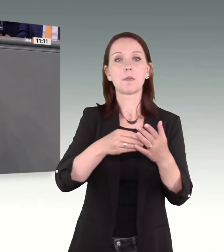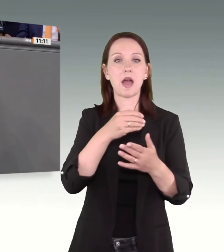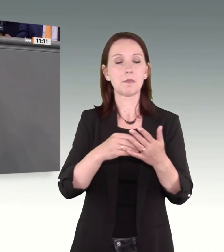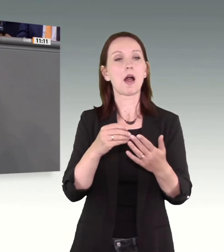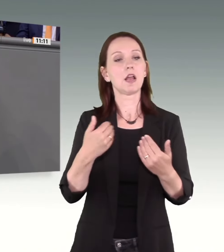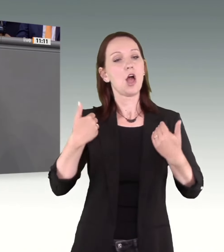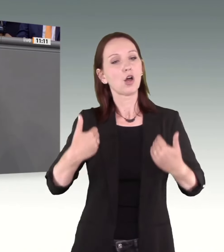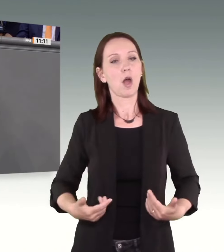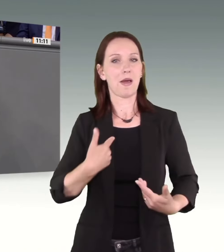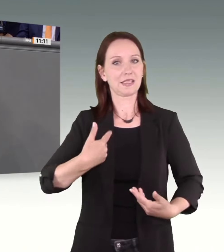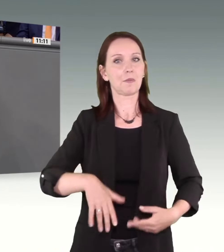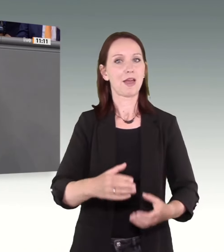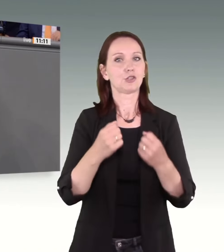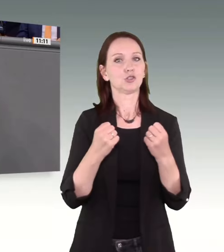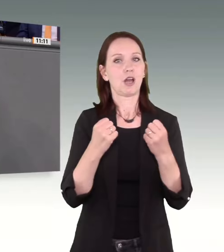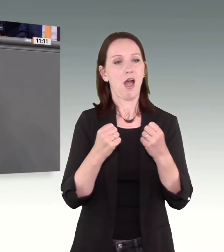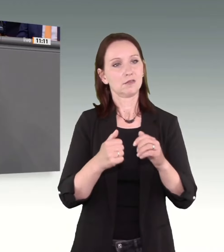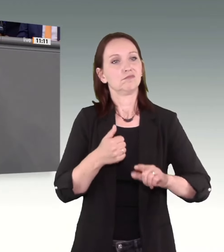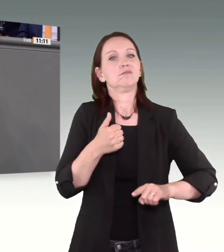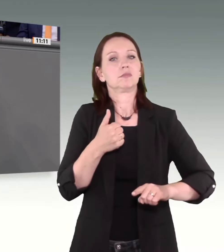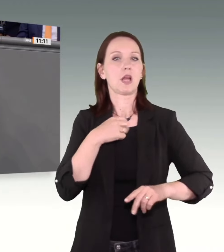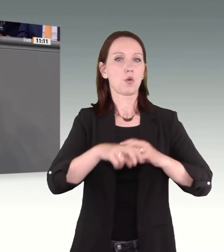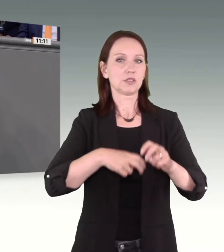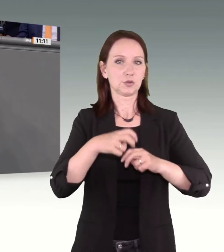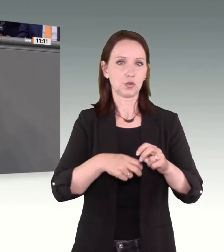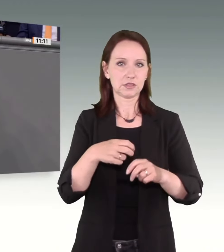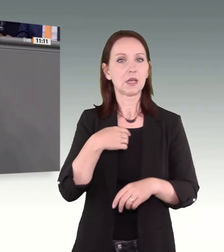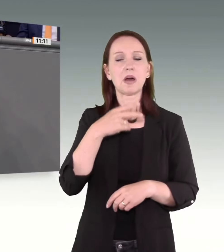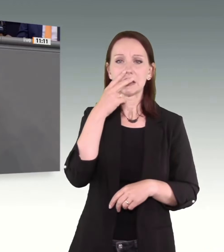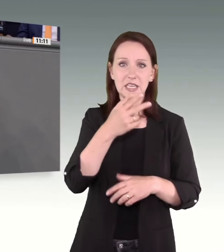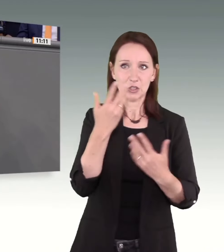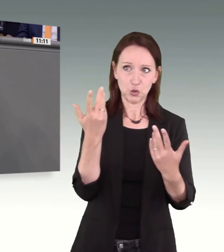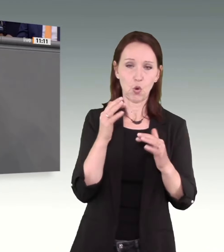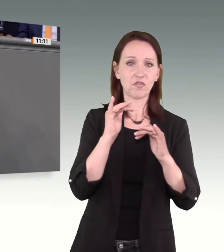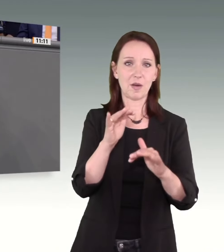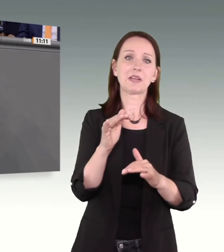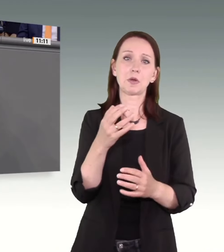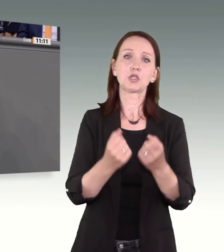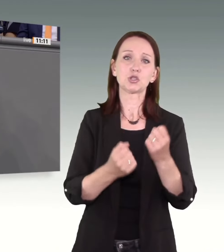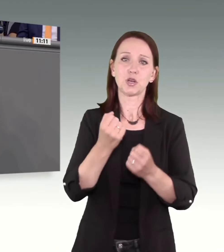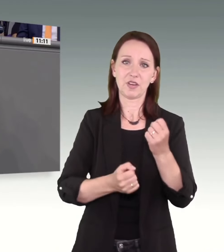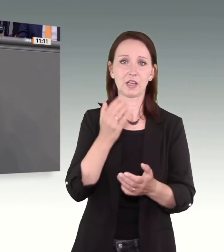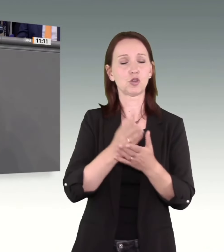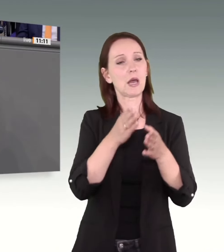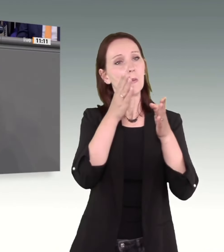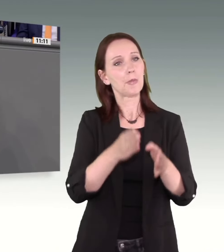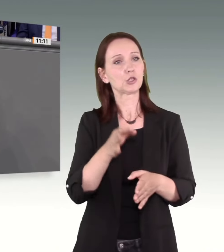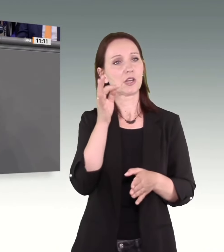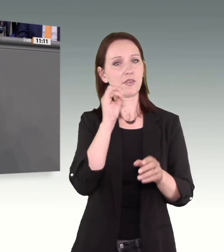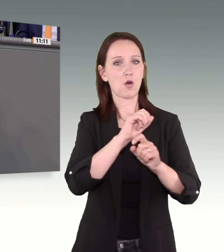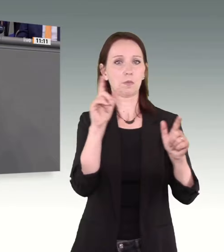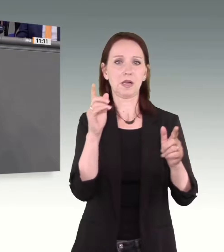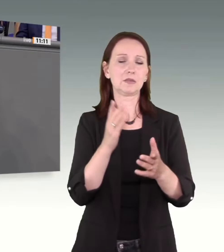Überlegenheit. Das vermittelt aber meines Erachtens, das haben wir auch schon gehört, ein schwieriges und überkommenes Menschen- und